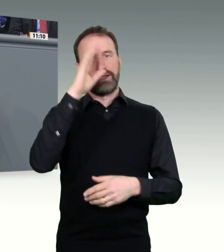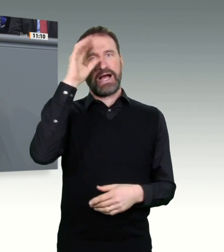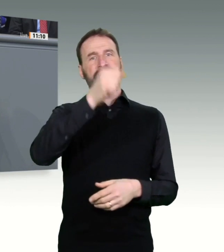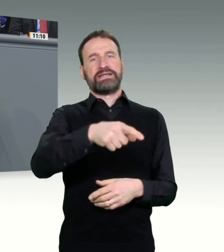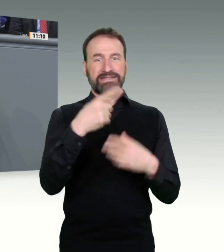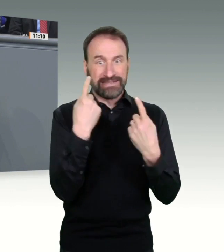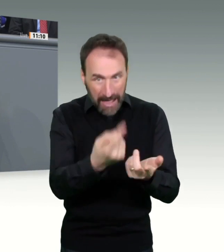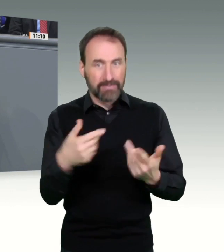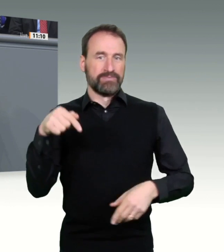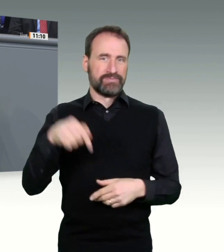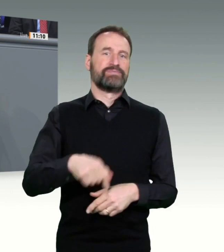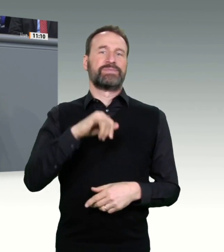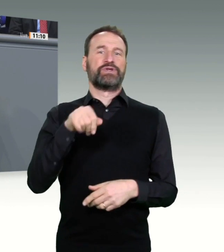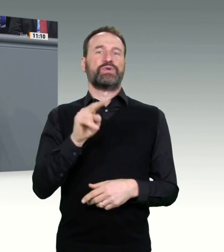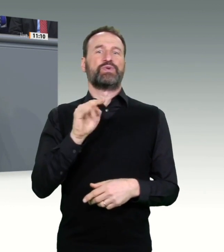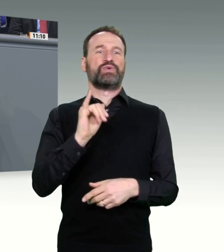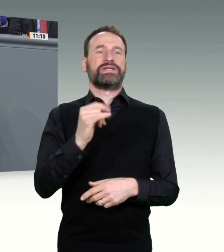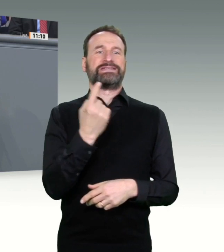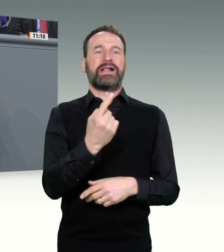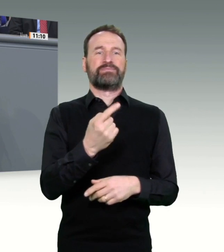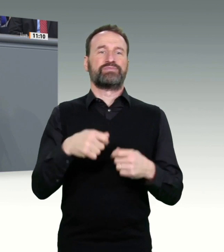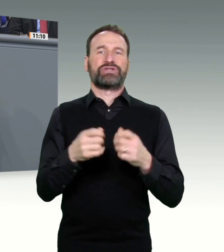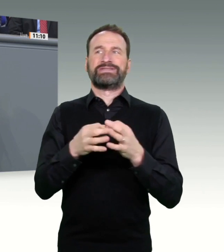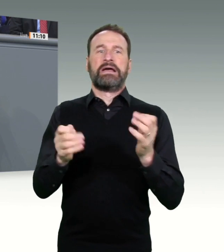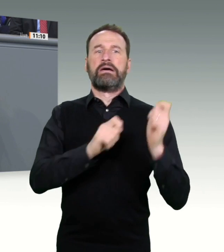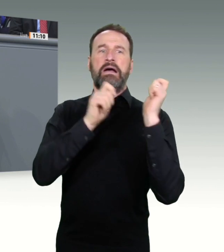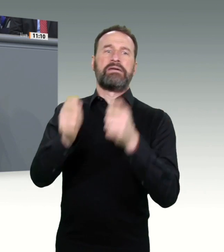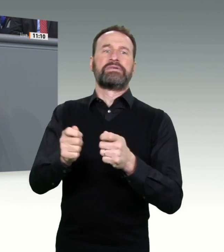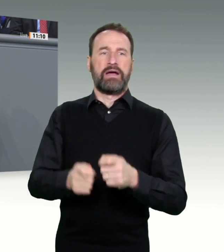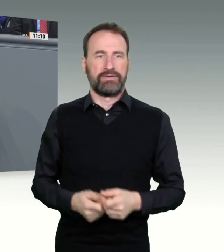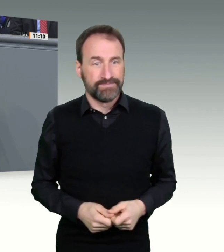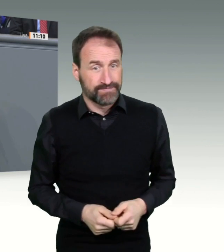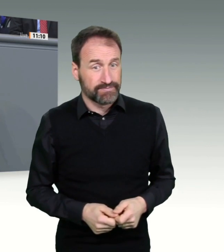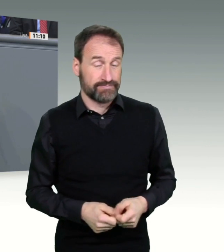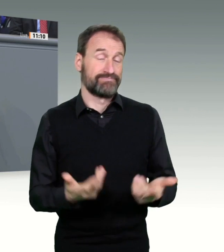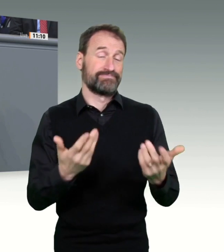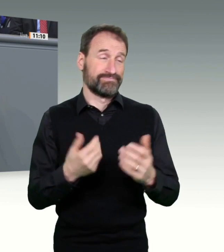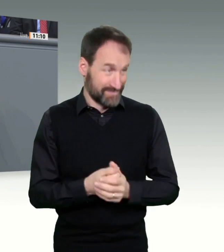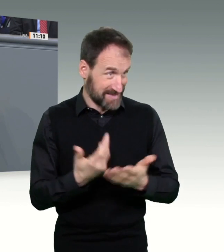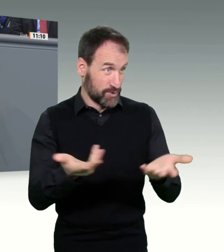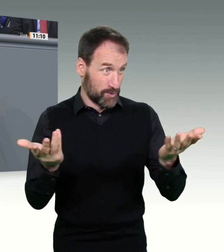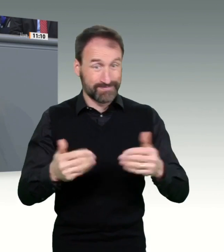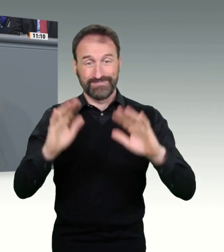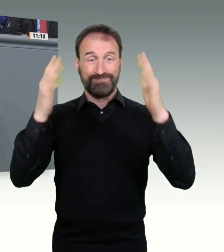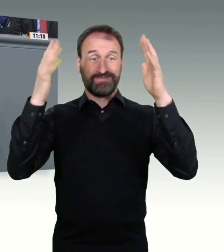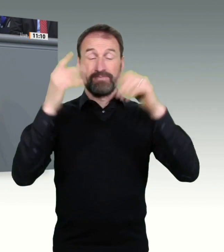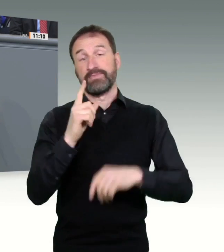Aber auch erst, als die FDP-Umfragewerte in den Keller gerasselt sind, ist Ihnen das nicht